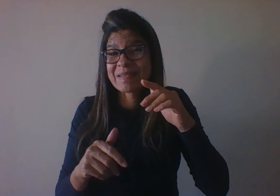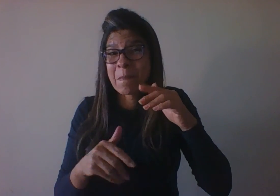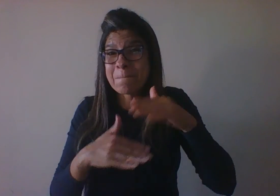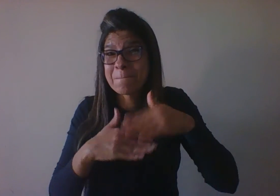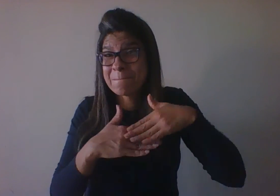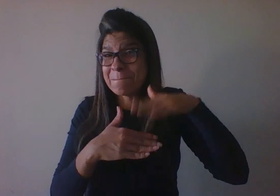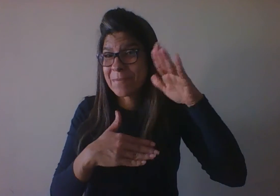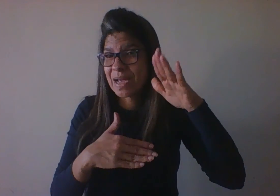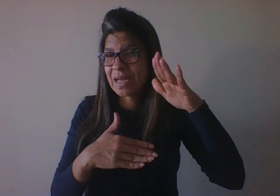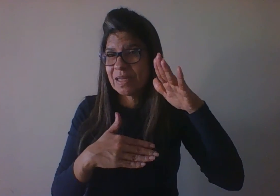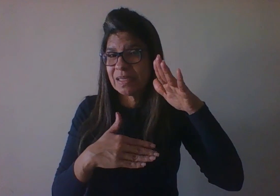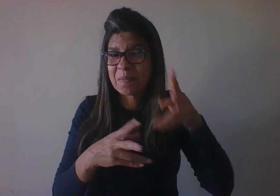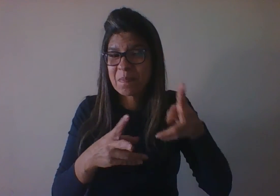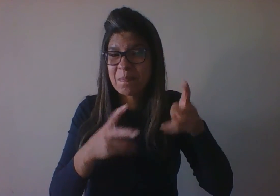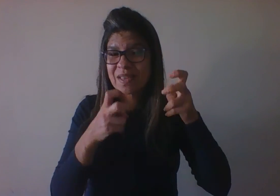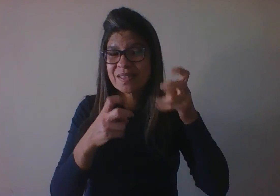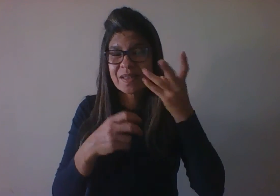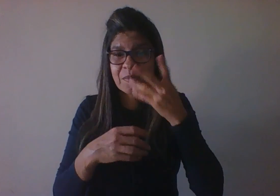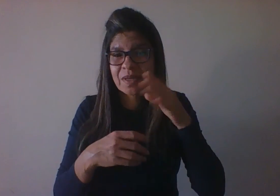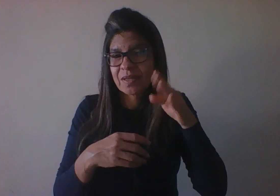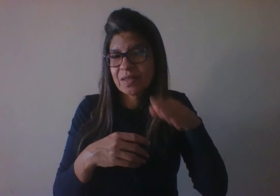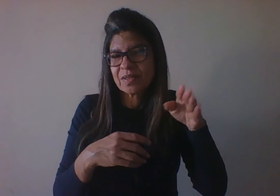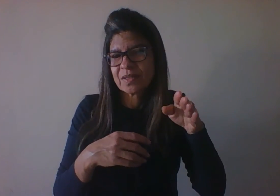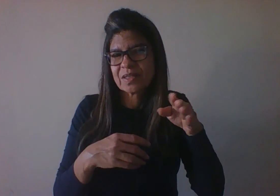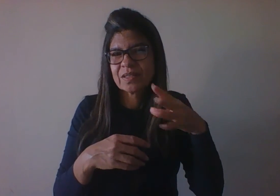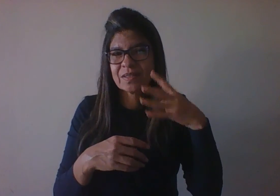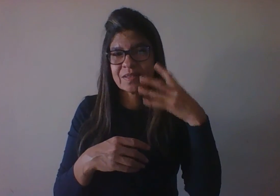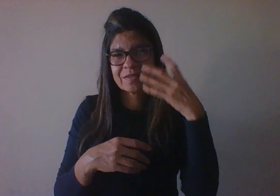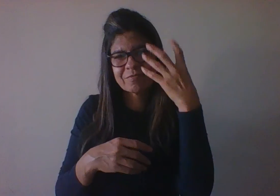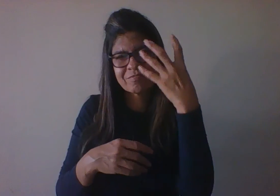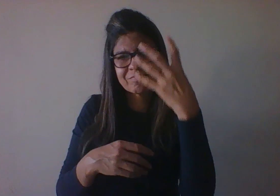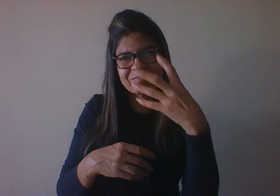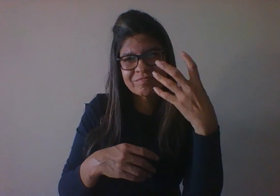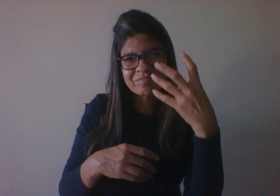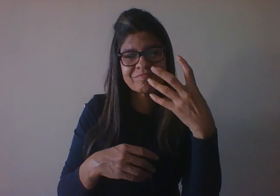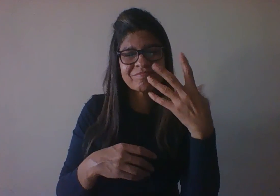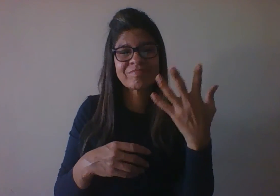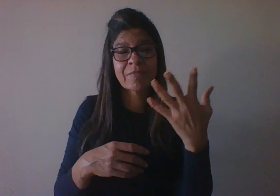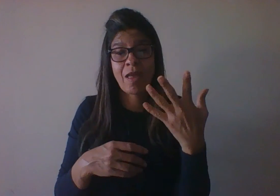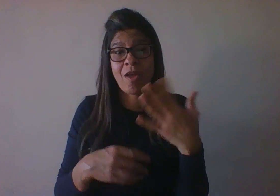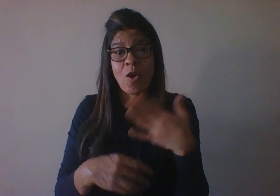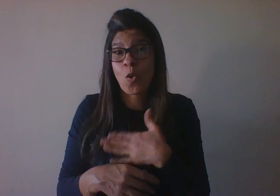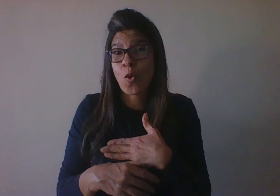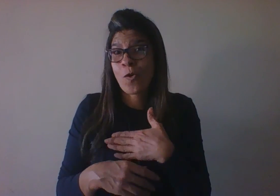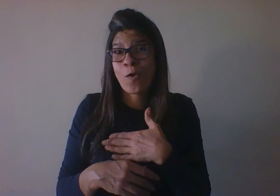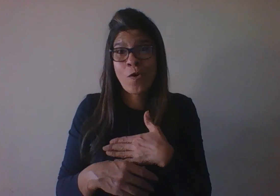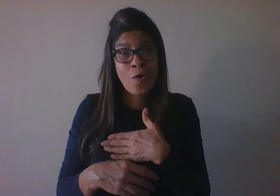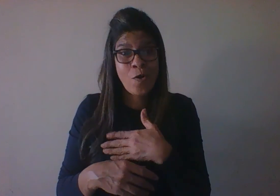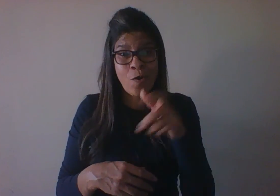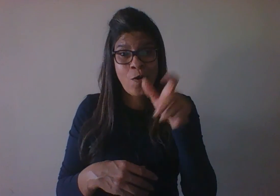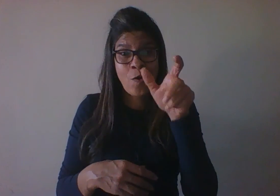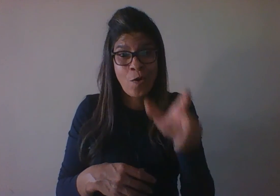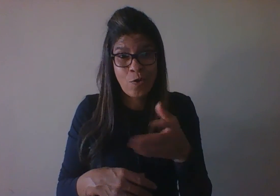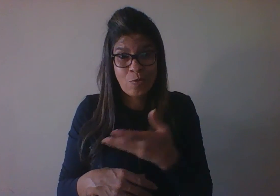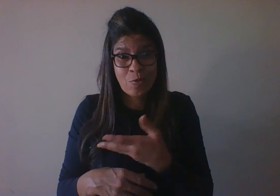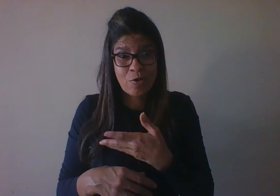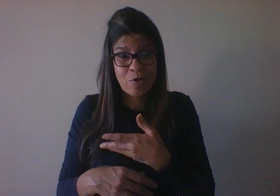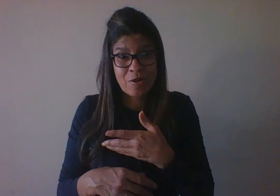desse reconhecimento de pares por afinidades. Eu gosto do meu coleguinha não porque eu tenho que gostar e porque ele é meu coleguinha, mas porque ele